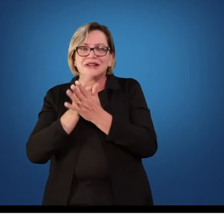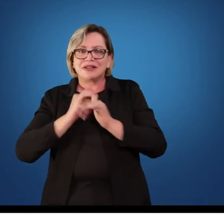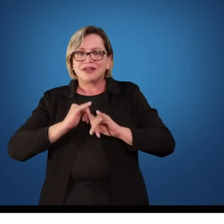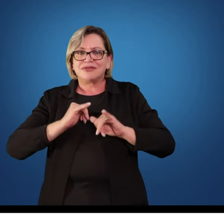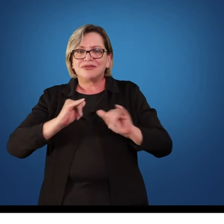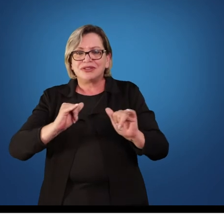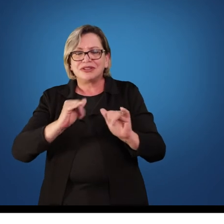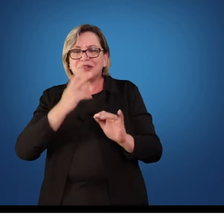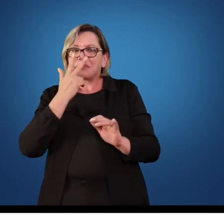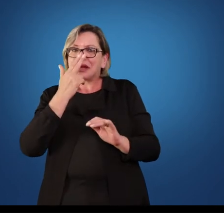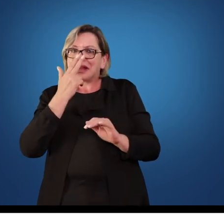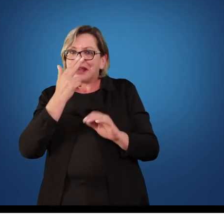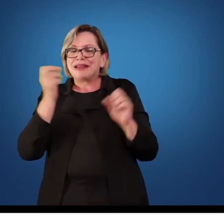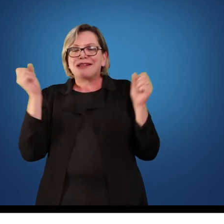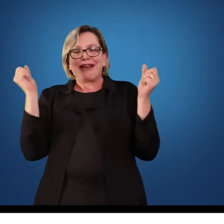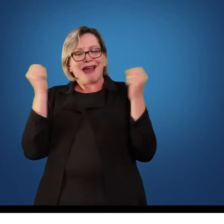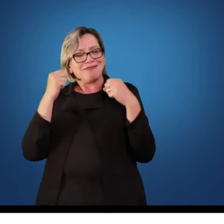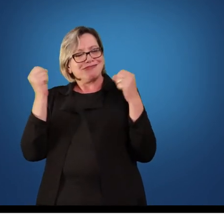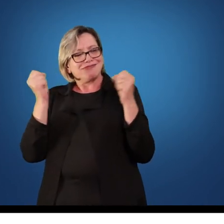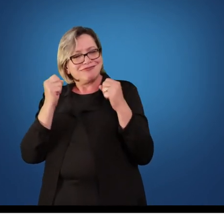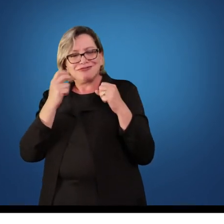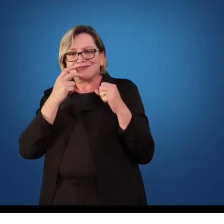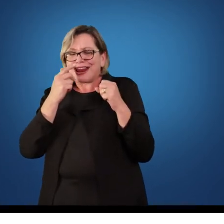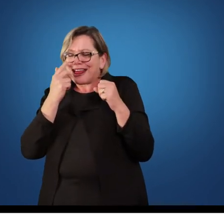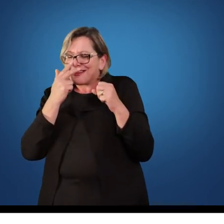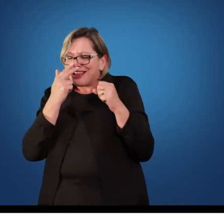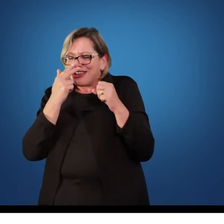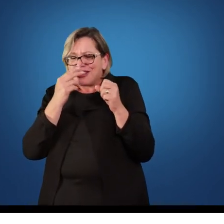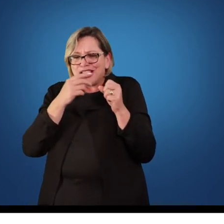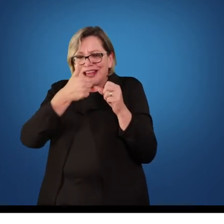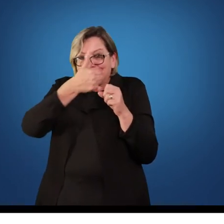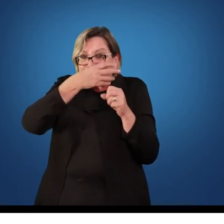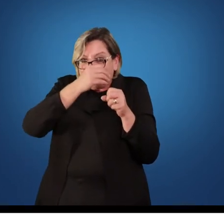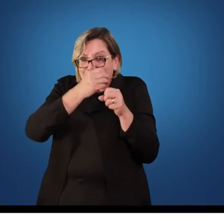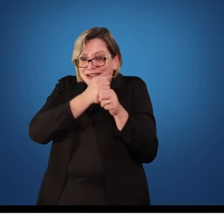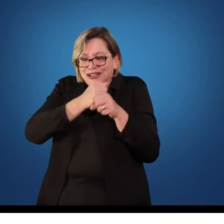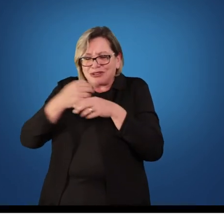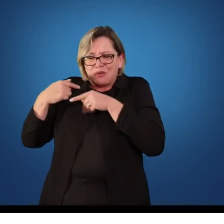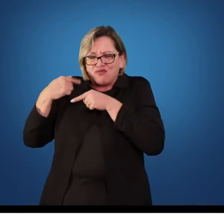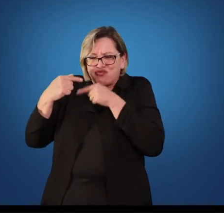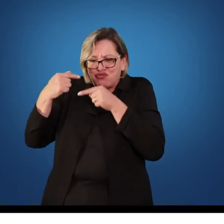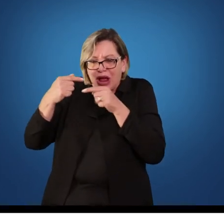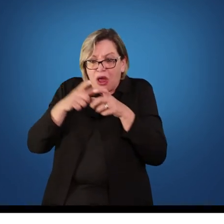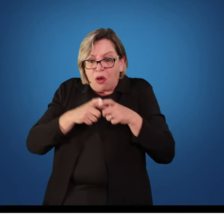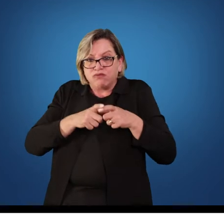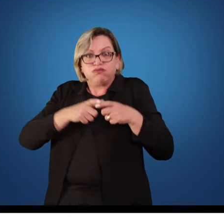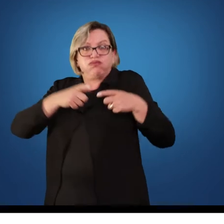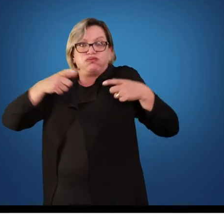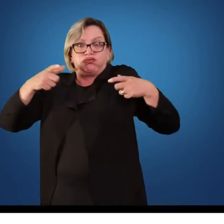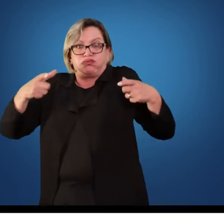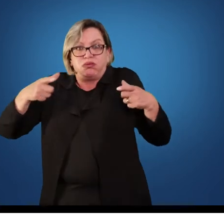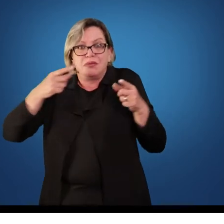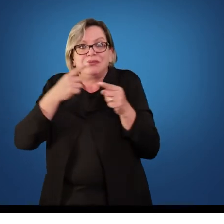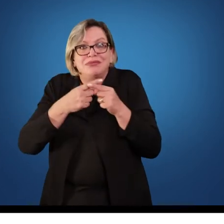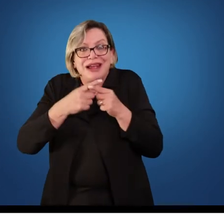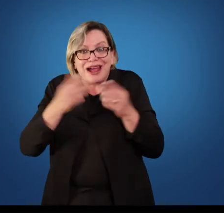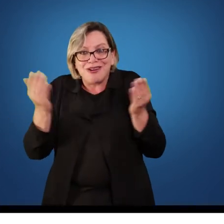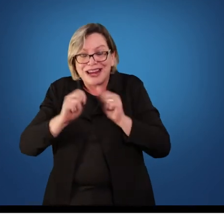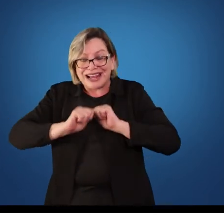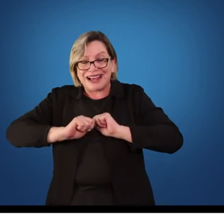cresceu dentro do ambiente escolar foi a Educação Física. Porque agora nós temos claro a nossa metodologia, nós temos claro os nossos